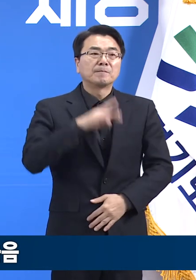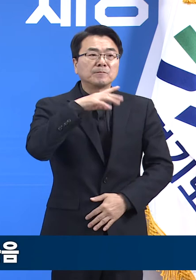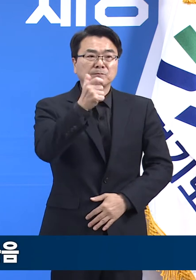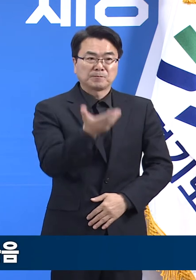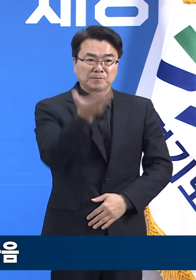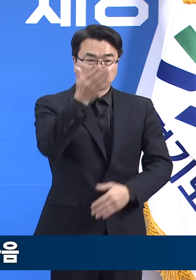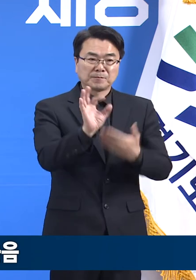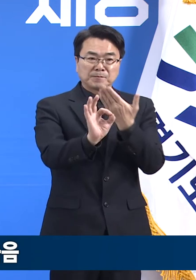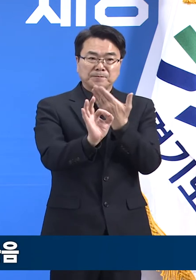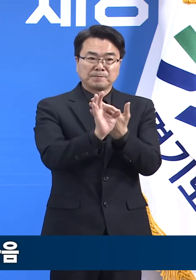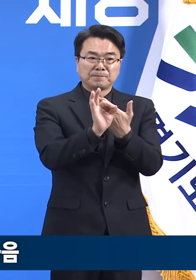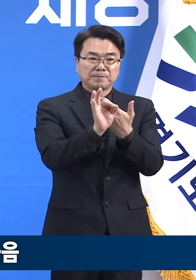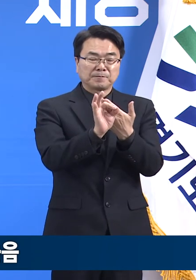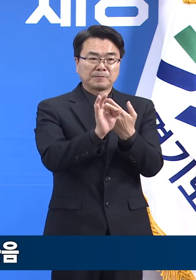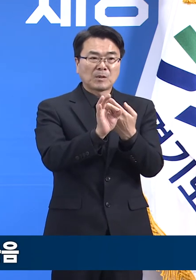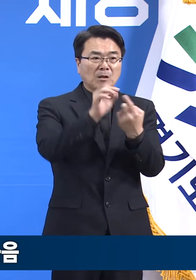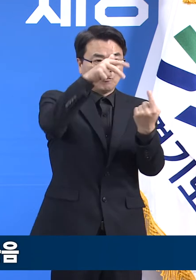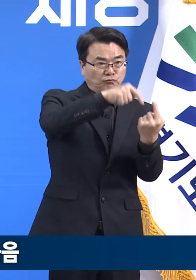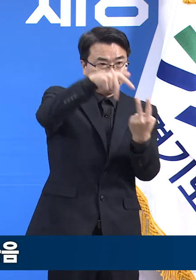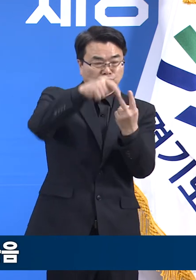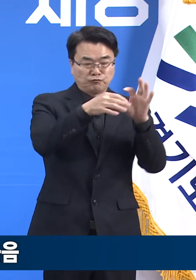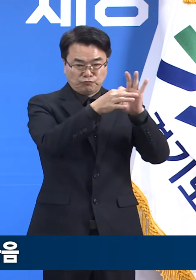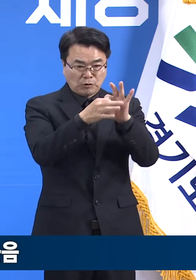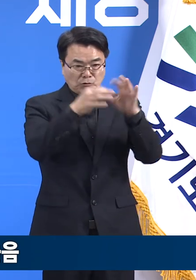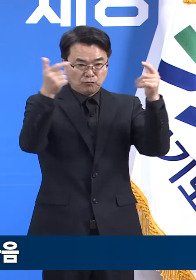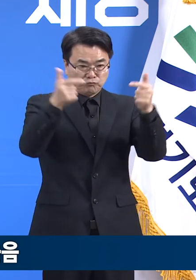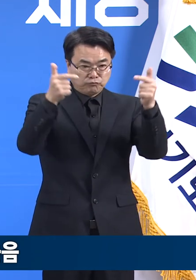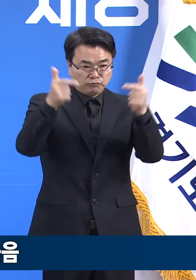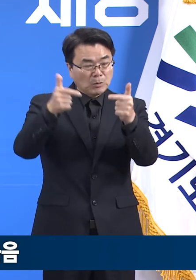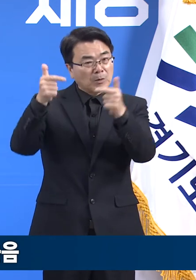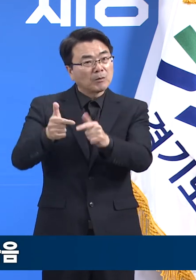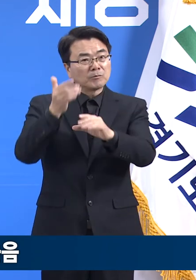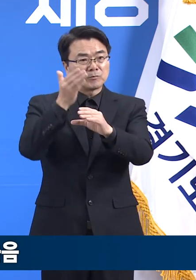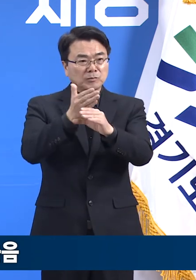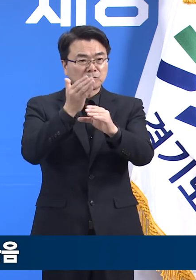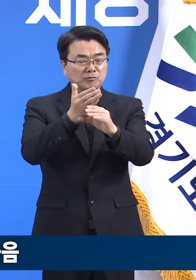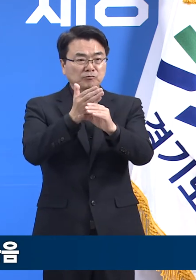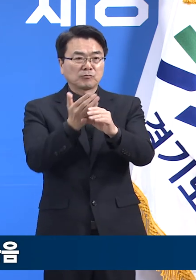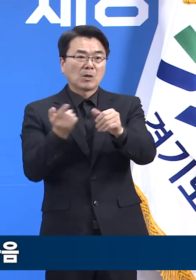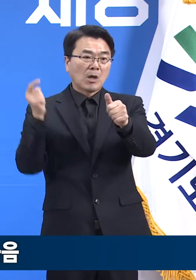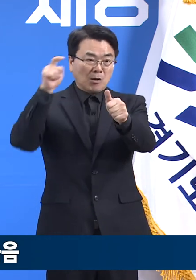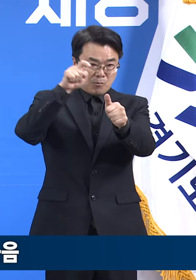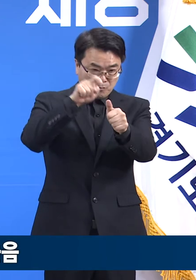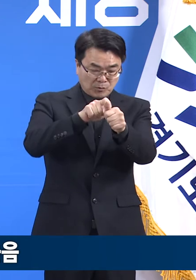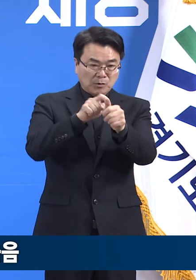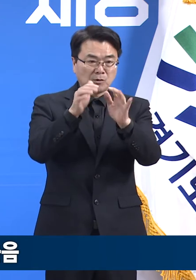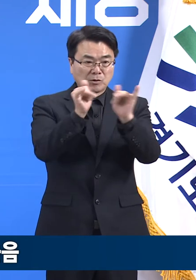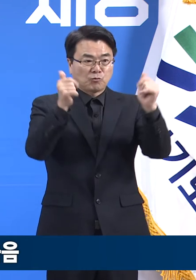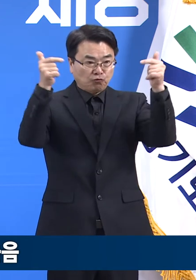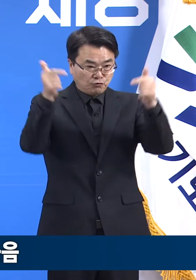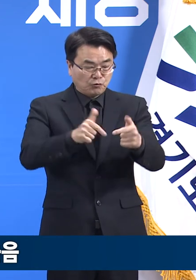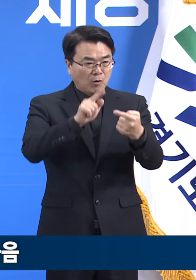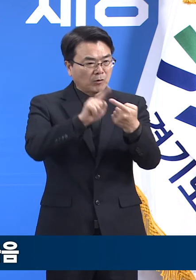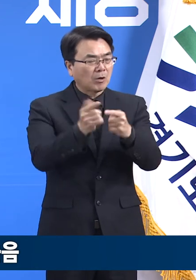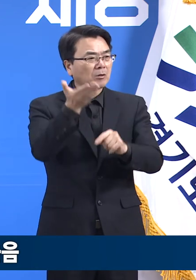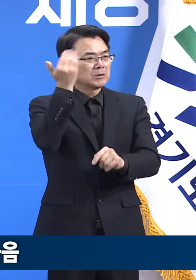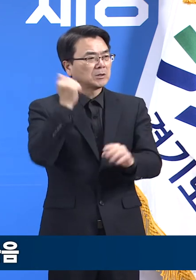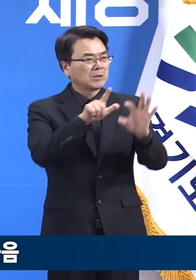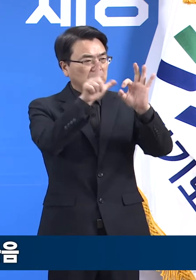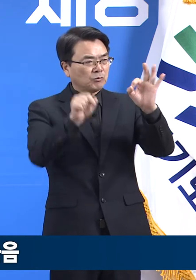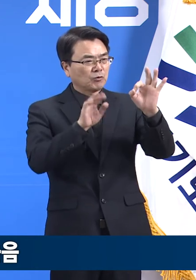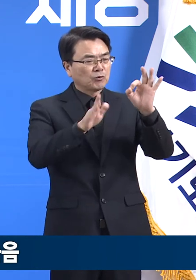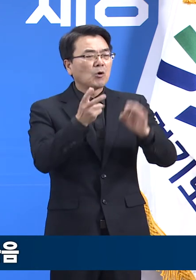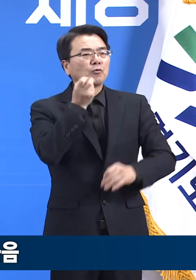이상의 경우에는 2주 연속 감소하였으며 특히 주간 신규 확진자가 감소한 것은 지난 10월 이후로 약 두